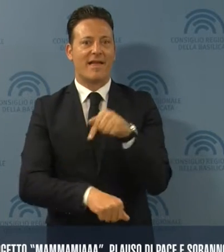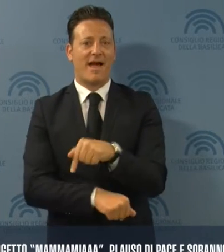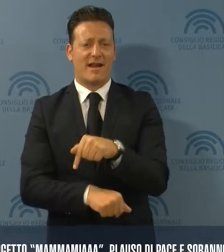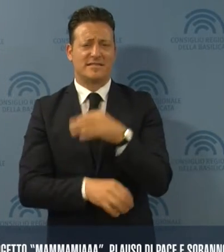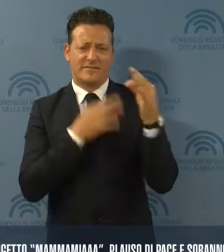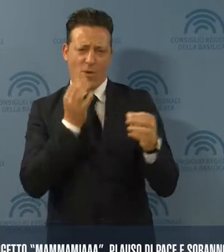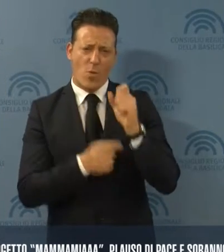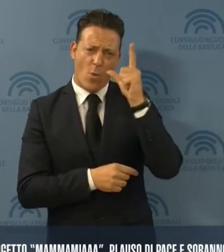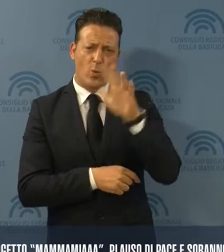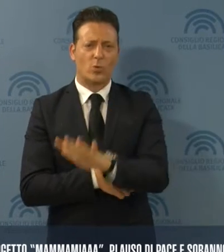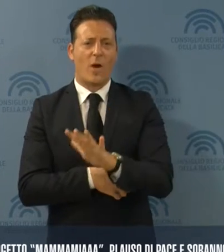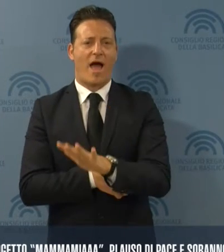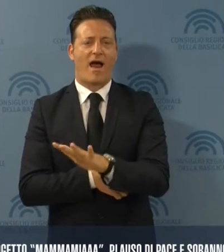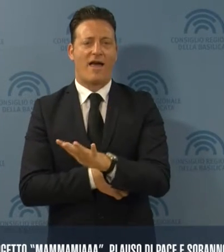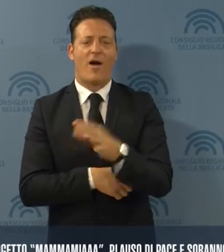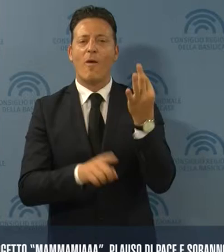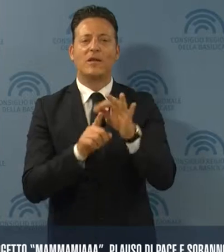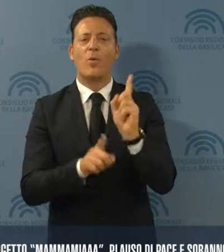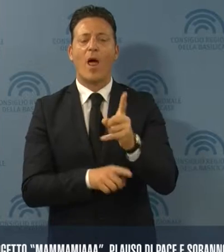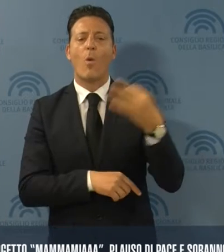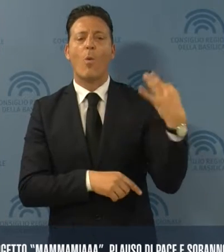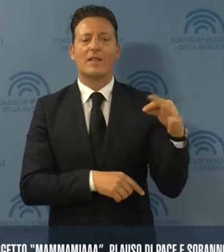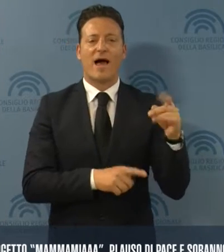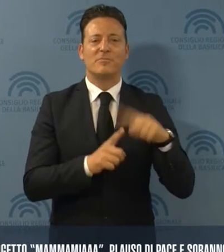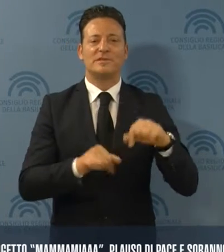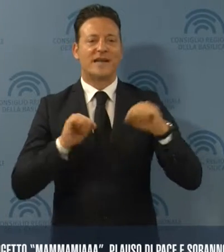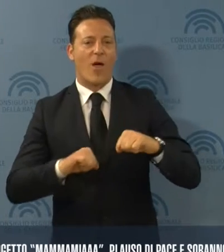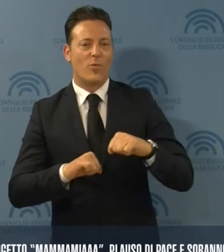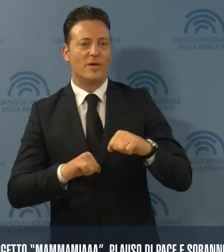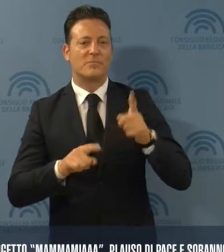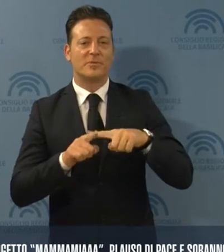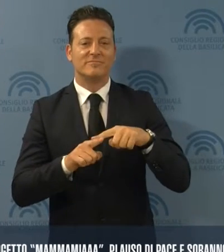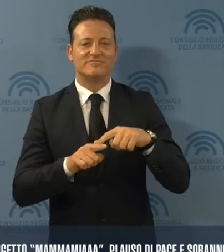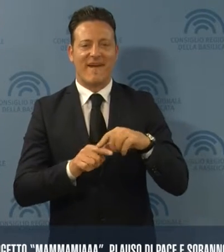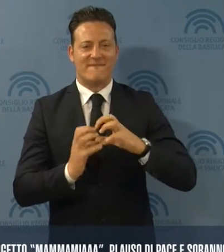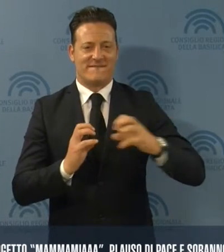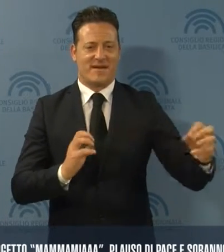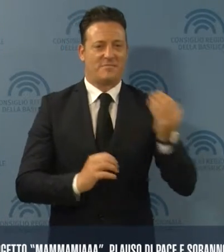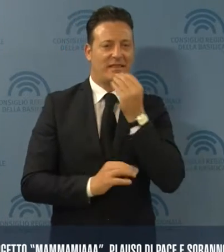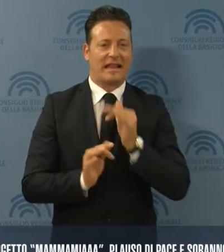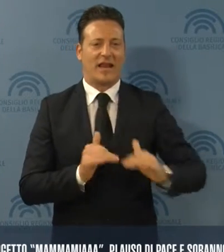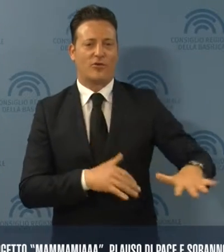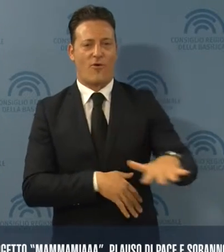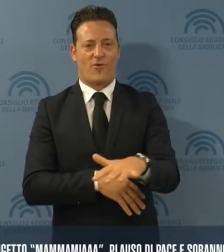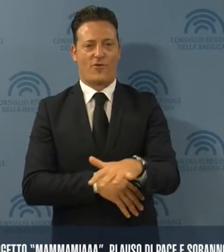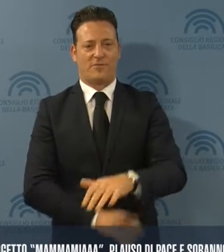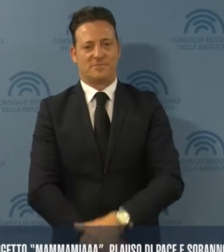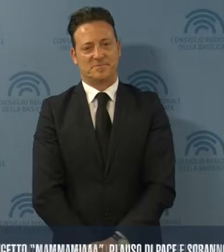sistema culturale incentrato sulla qualità, sulla salubrità e sulla distintività territoriale.